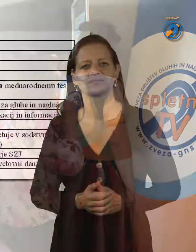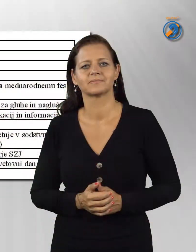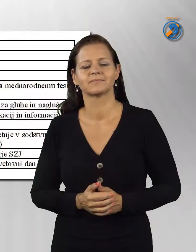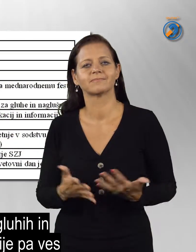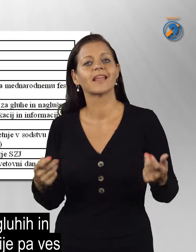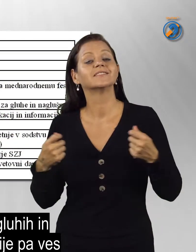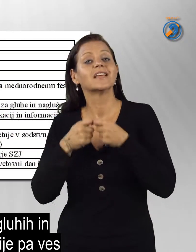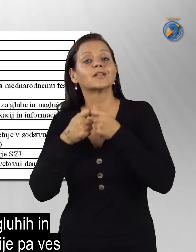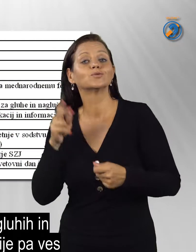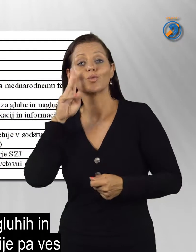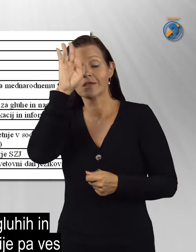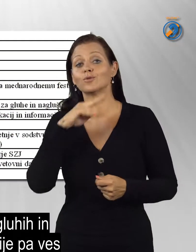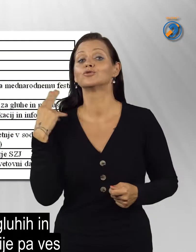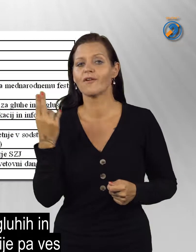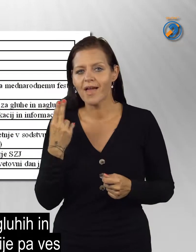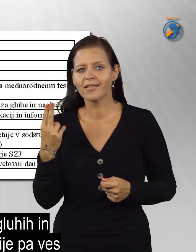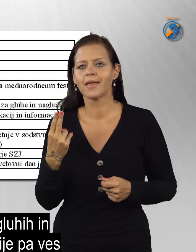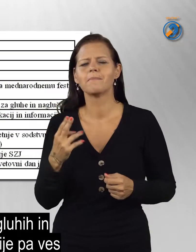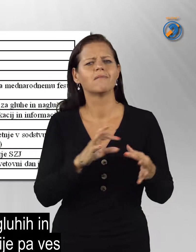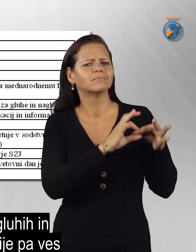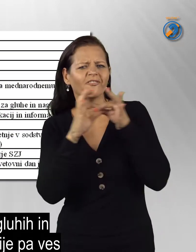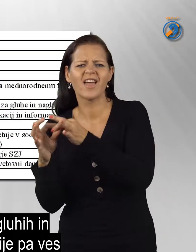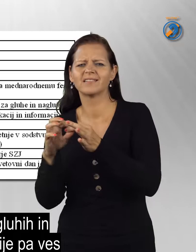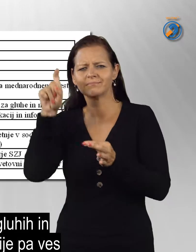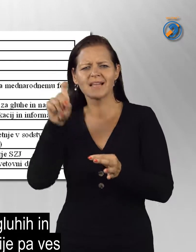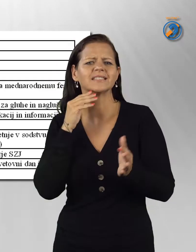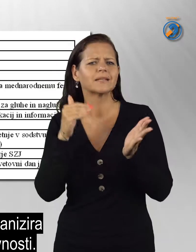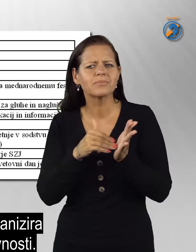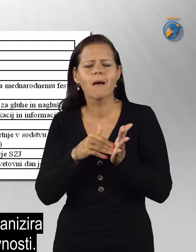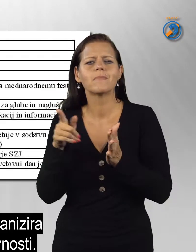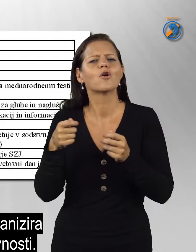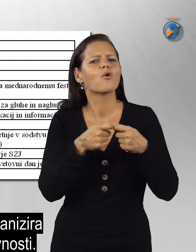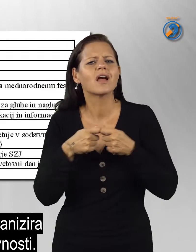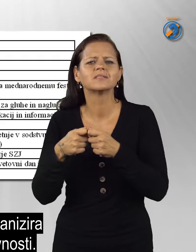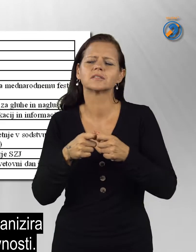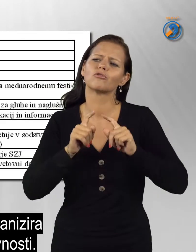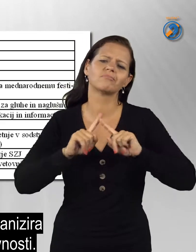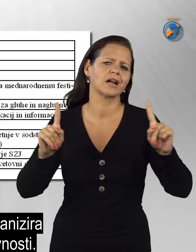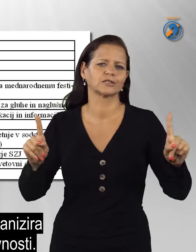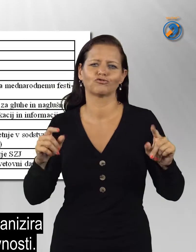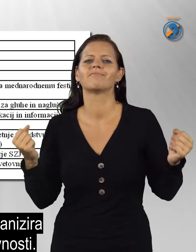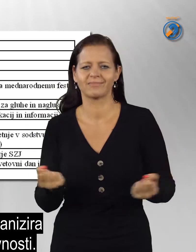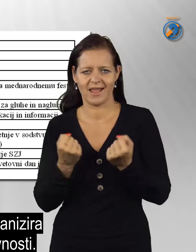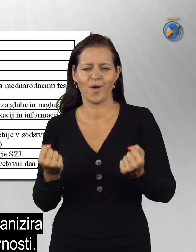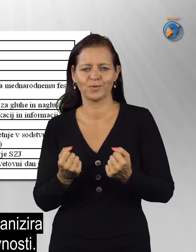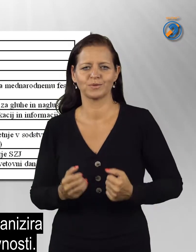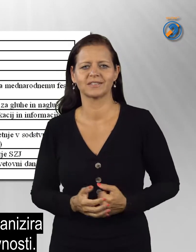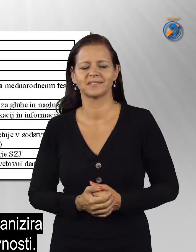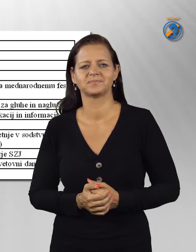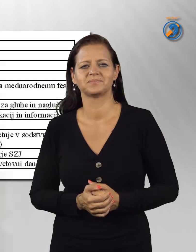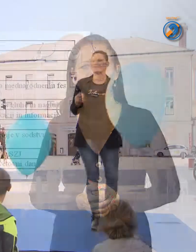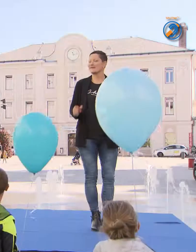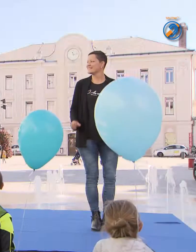Zveza društev gluhih in naglušnih Slovenije pa v september organizira različne dejavnosti.